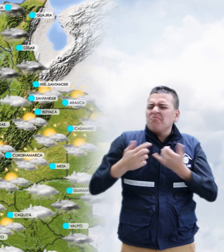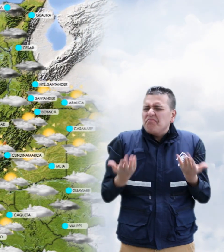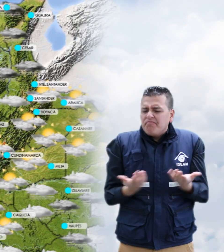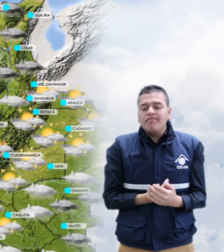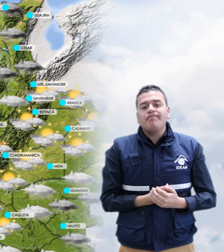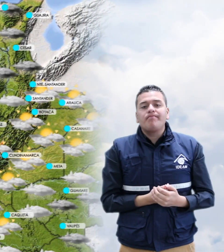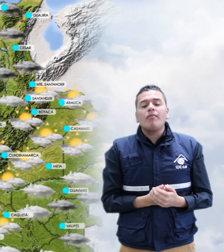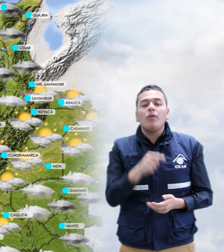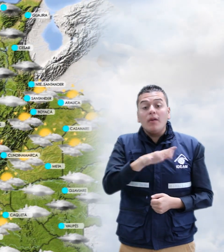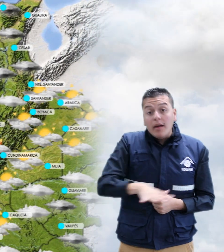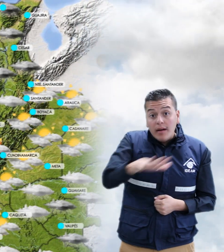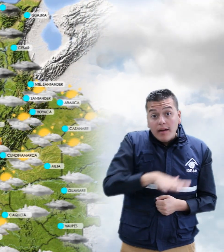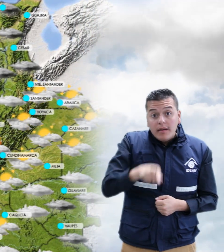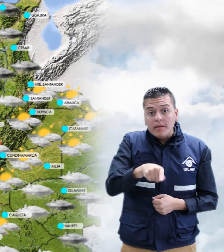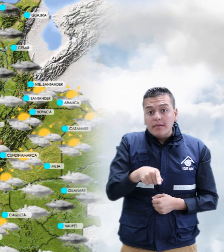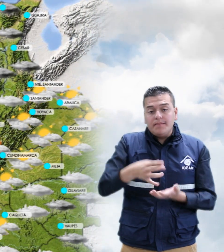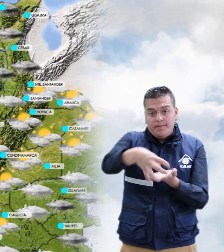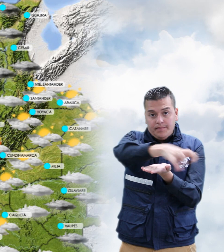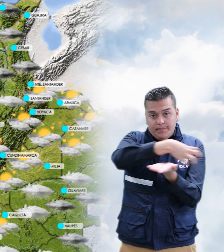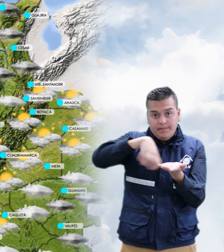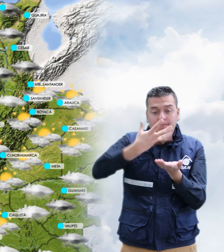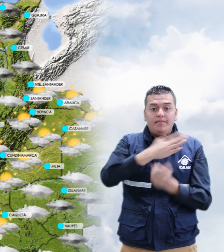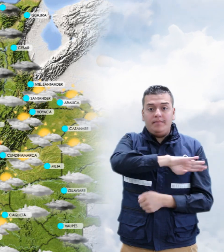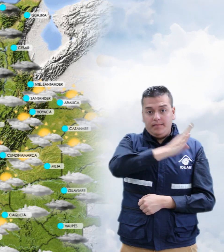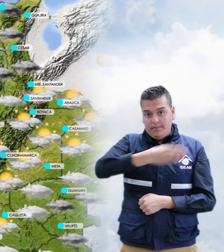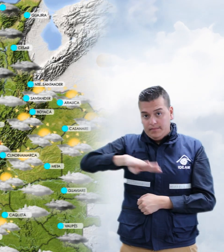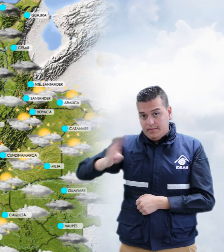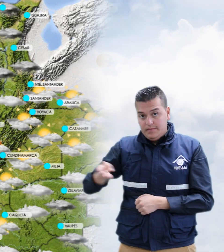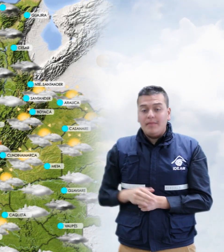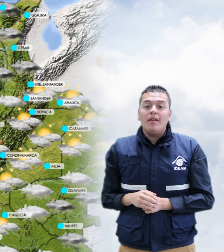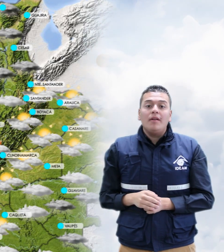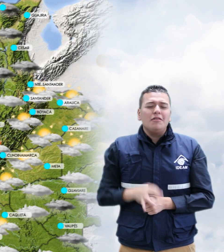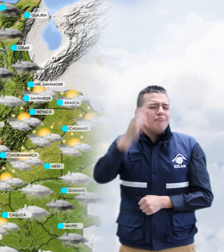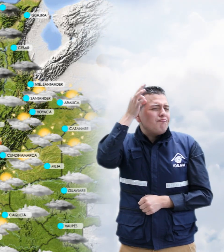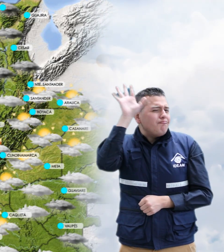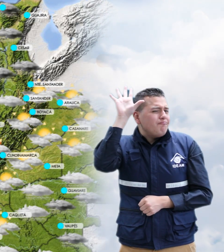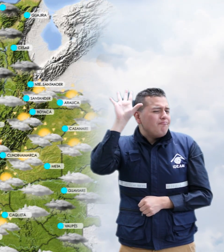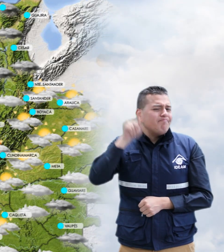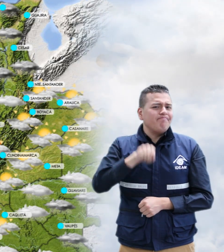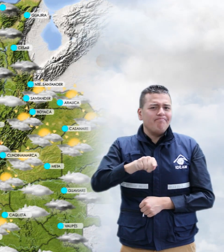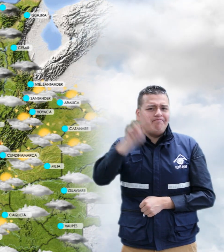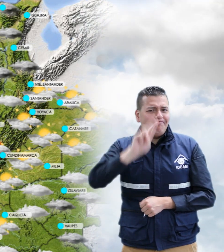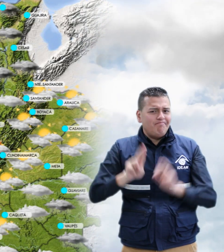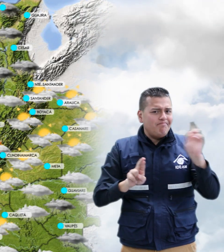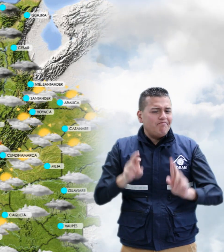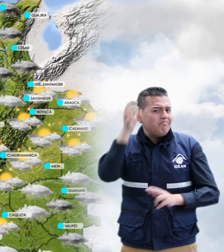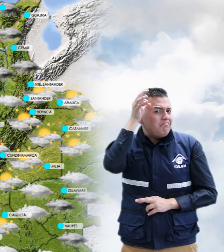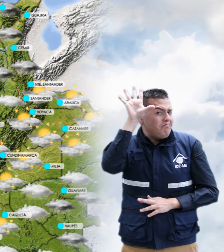sobre el departamento de Santander y Antioquia. Incluso no se descarta la presencia de actividad eléctrica. Predominio